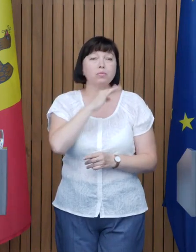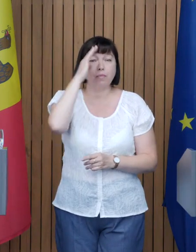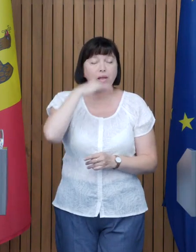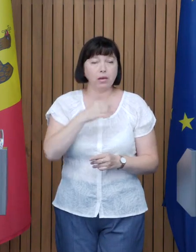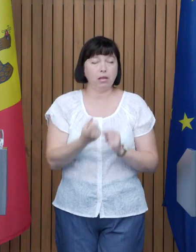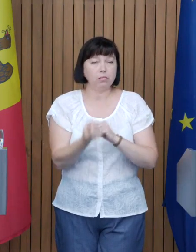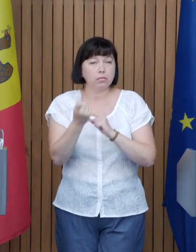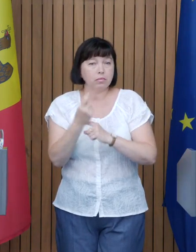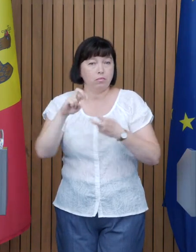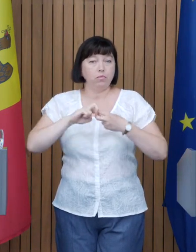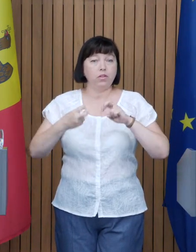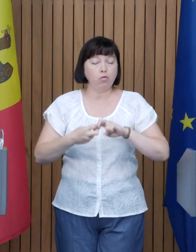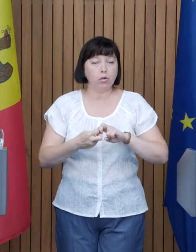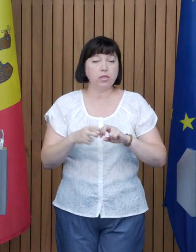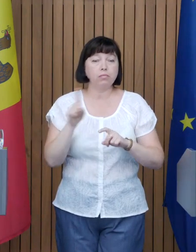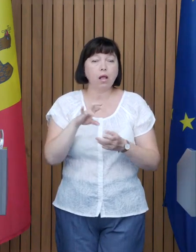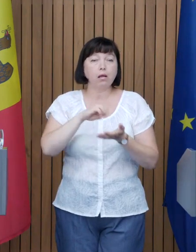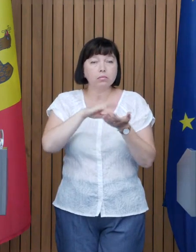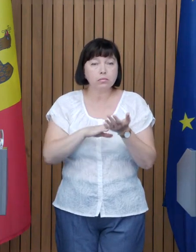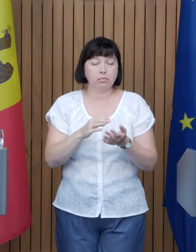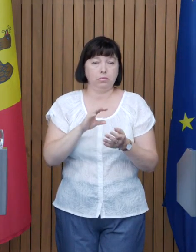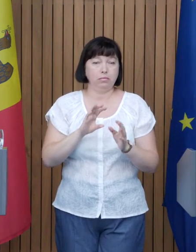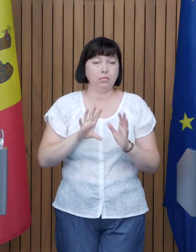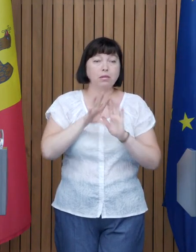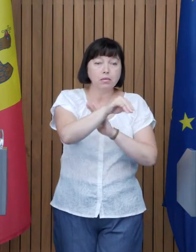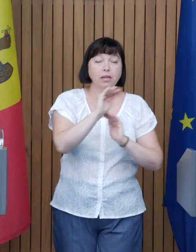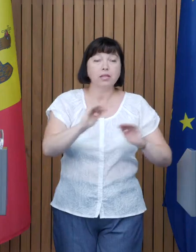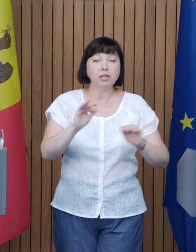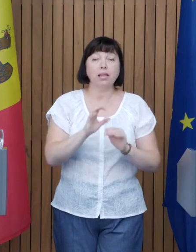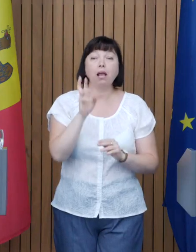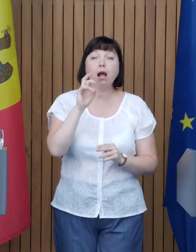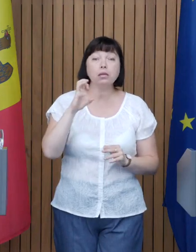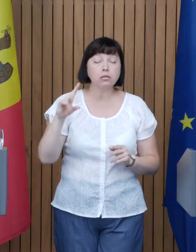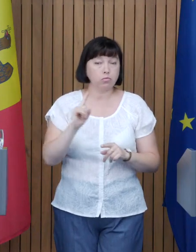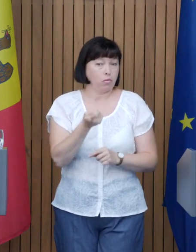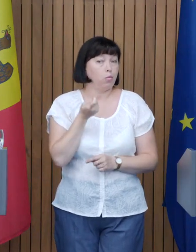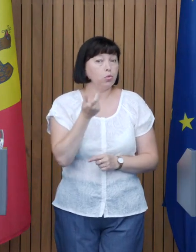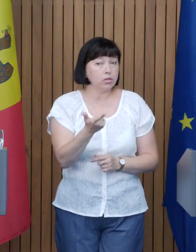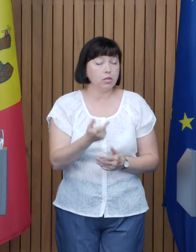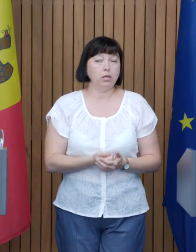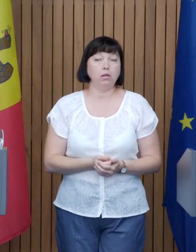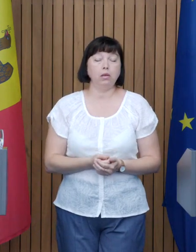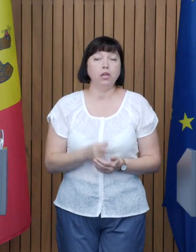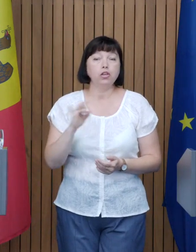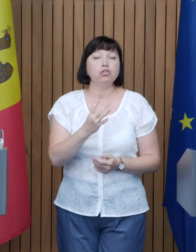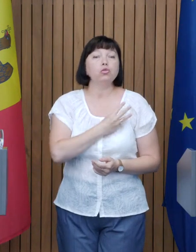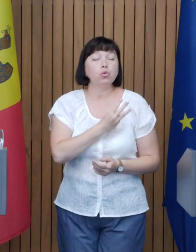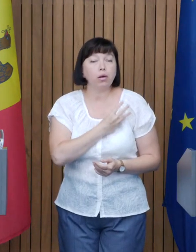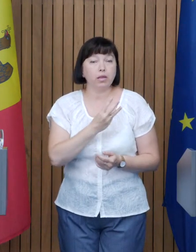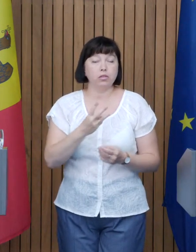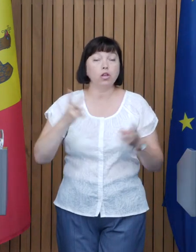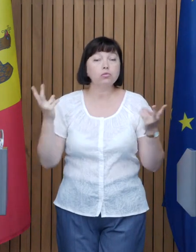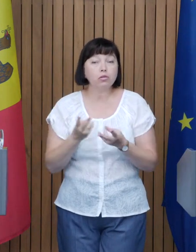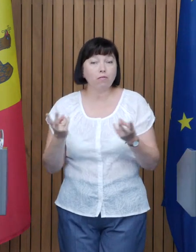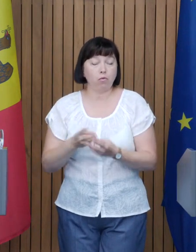întâmpină dificultăți în a-și înscrie copiii la aceste grupe de crește Pentru că sunt puține și dorința și nevoia